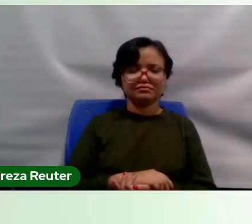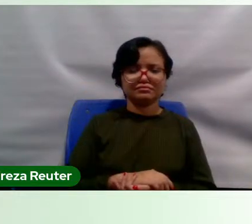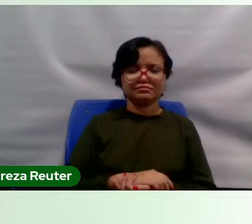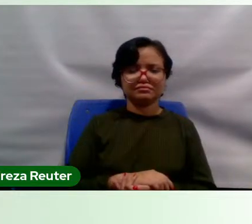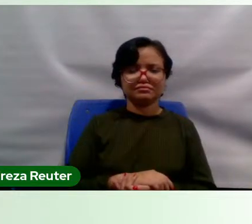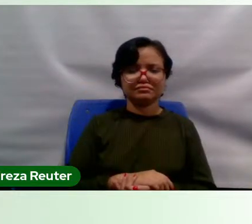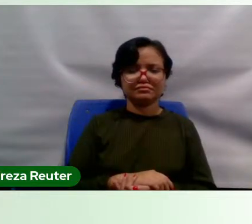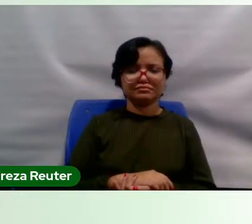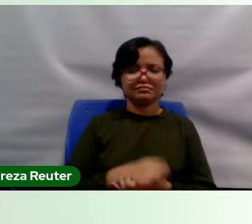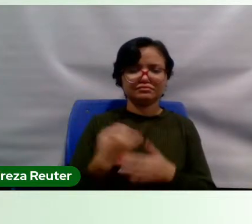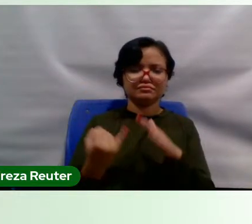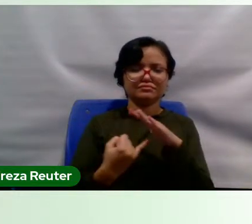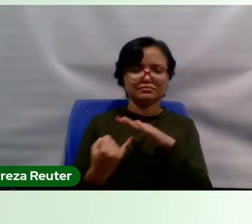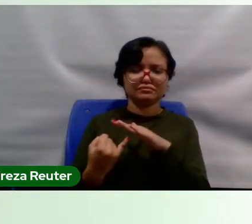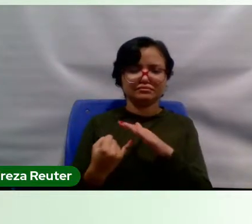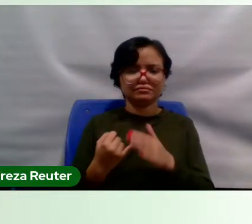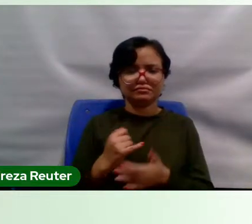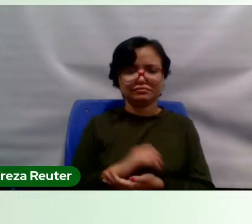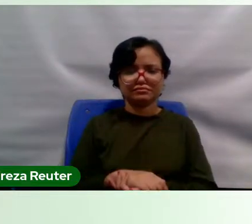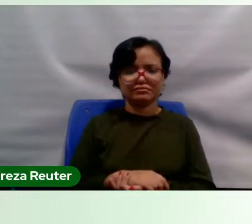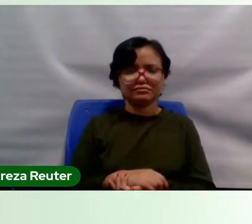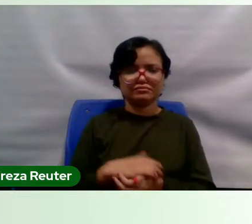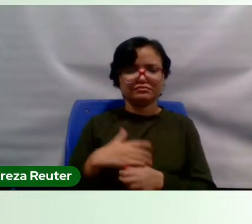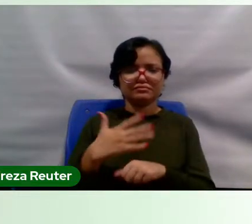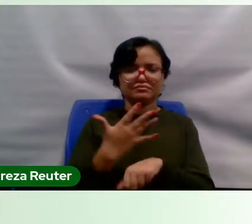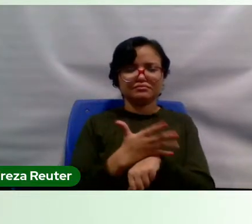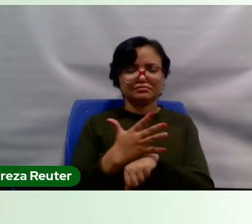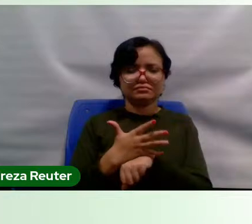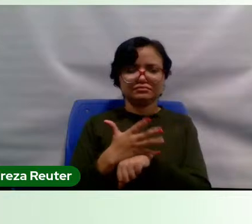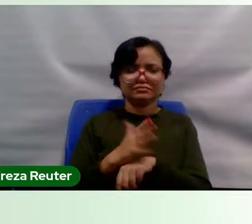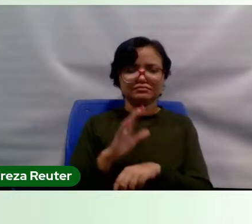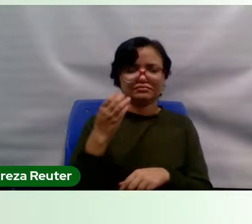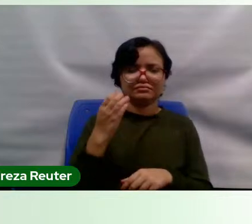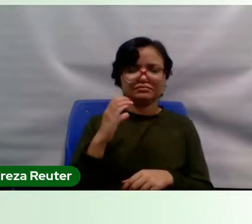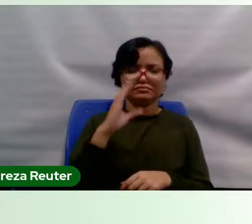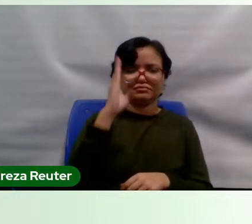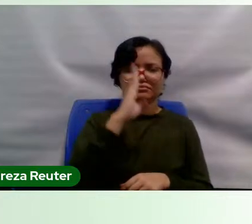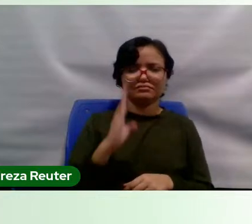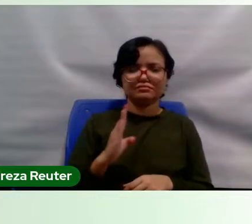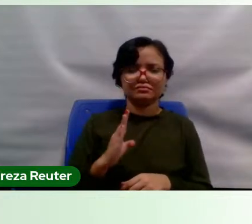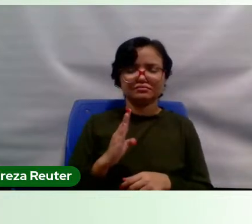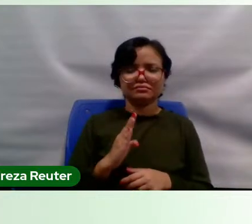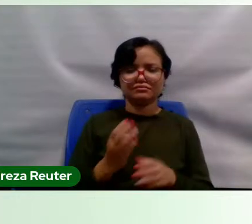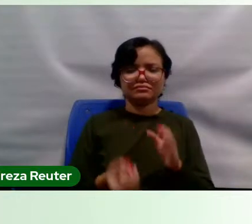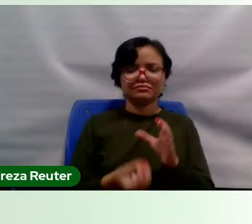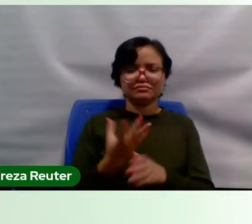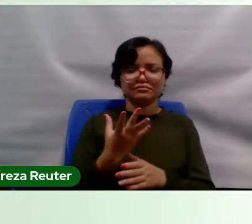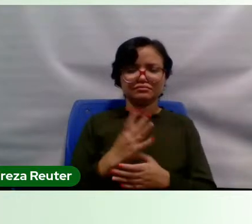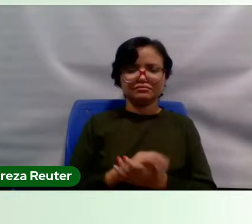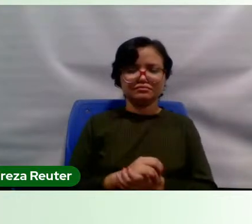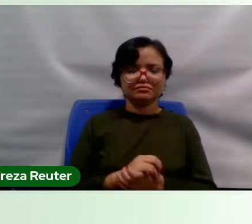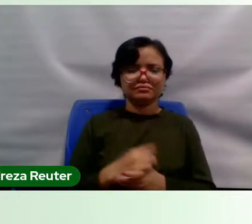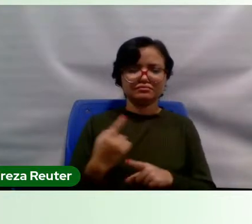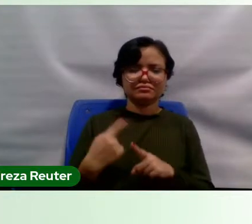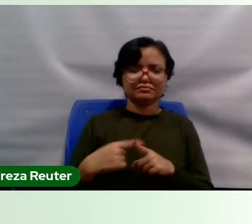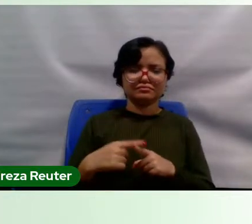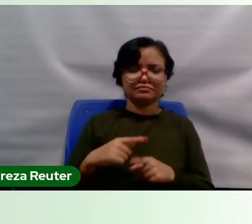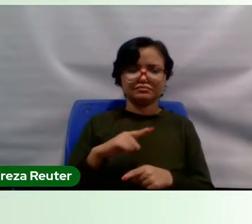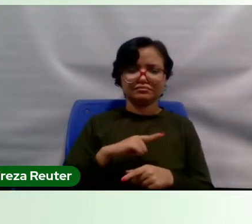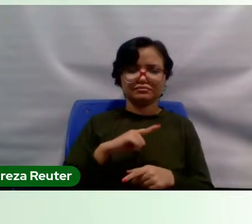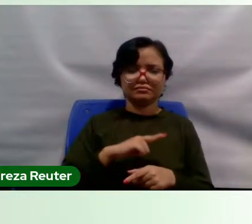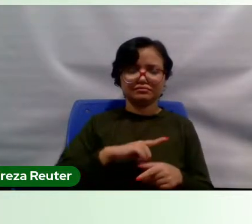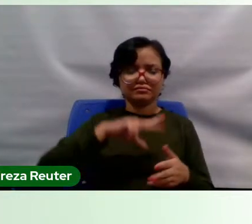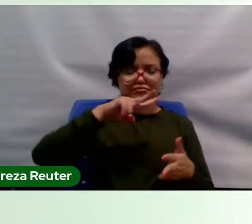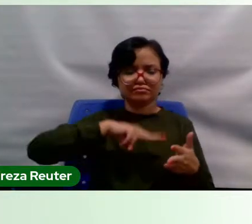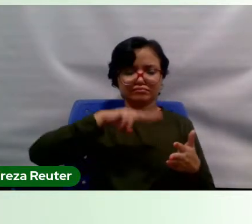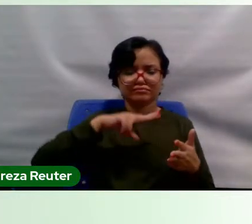das instituições que praticam a ciência no Brasil se estabelece? Exatamente porque há uma releitura